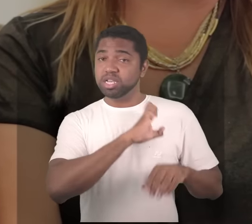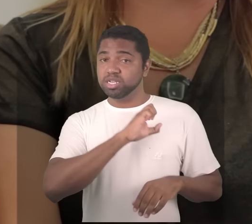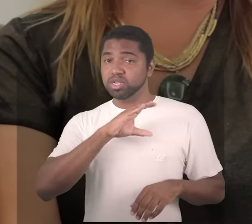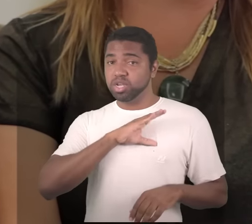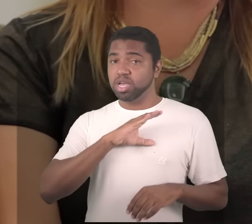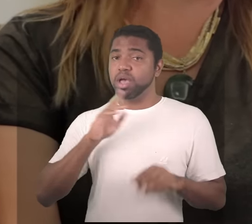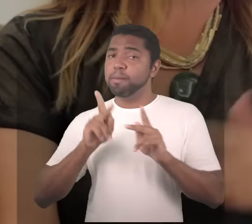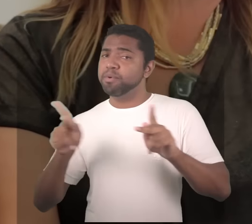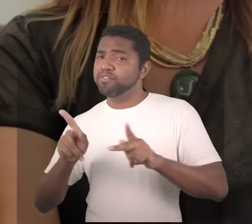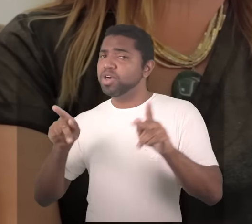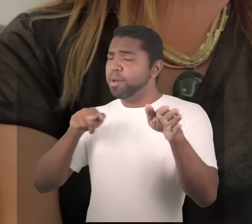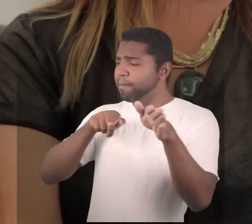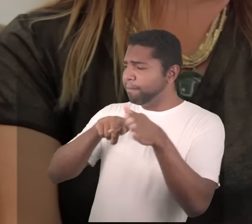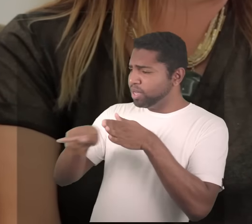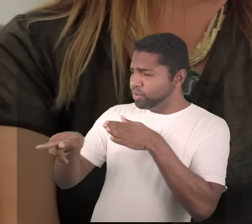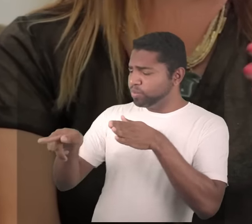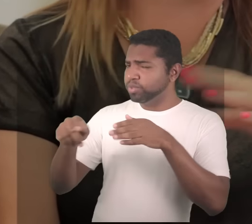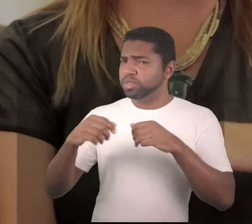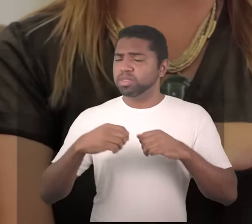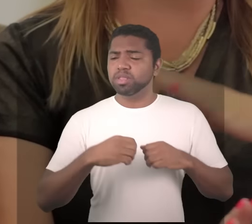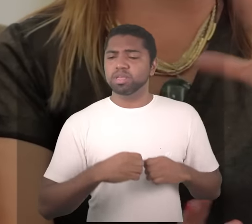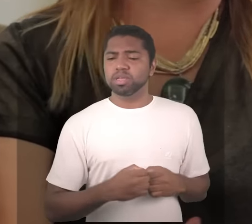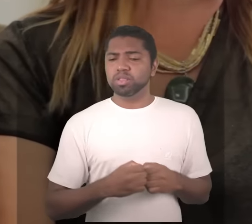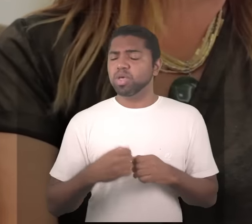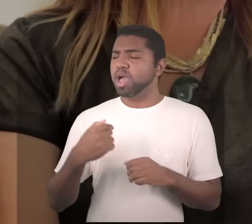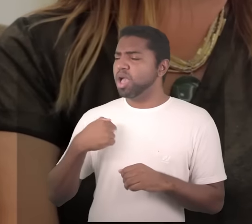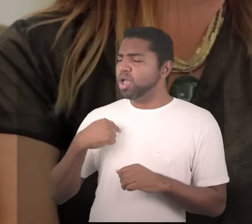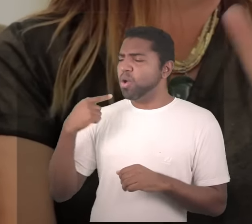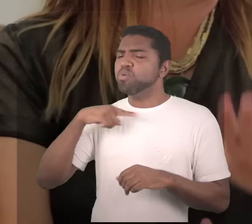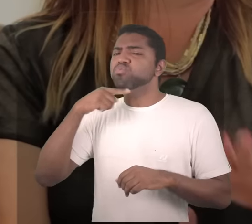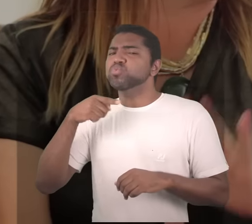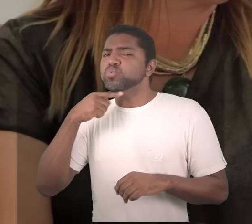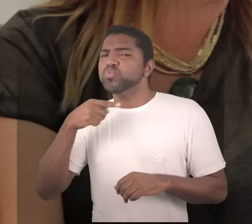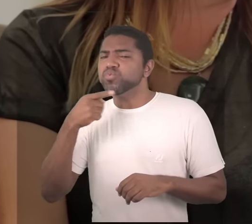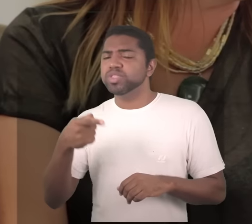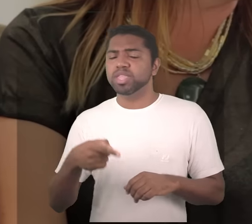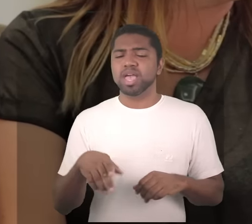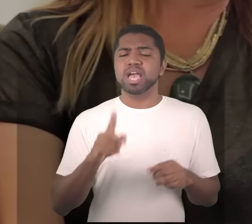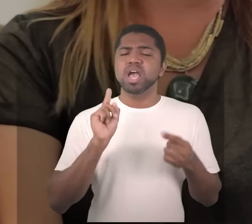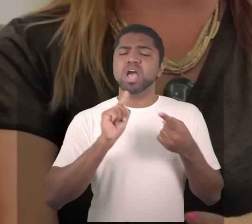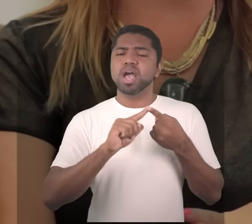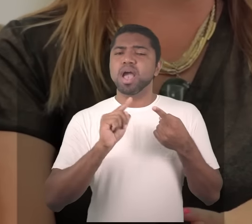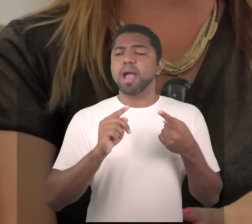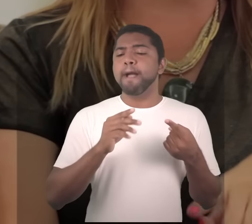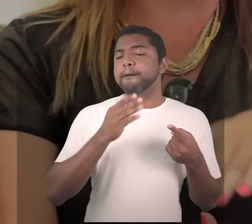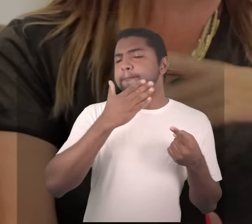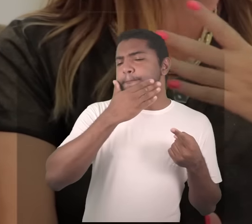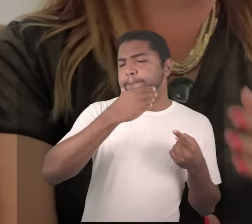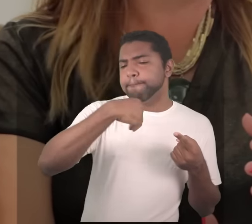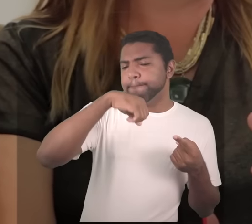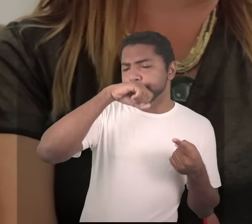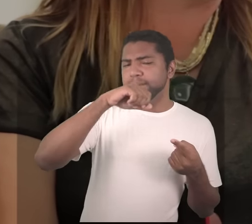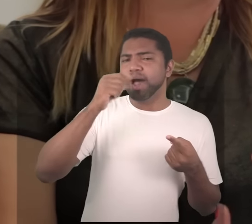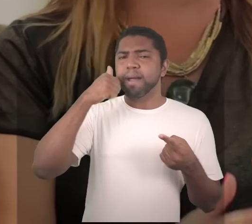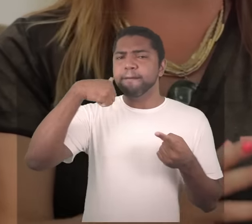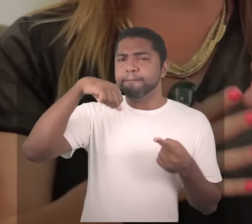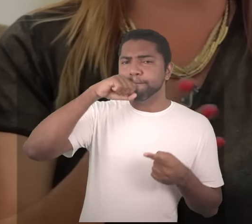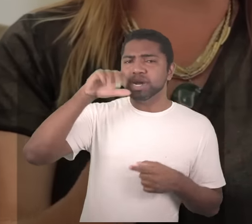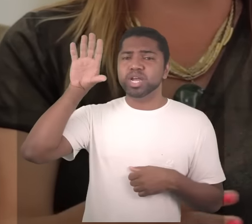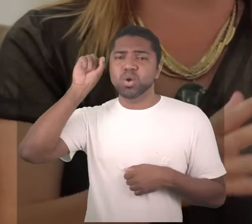quis questionar o contrário seu os pais normais e o filho nasce surdo então ela falando a dificuldade que é às vezes o pai simples